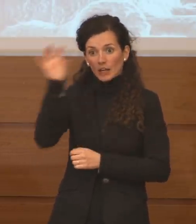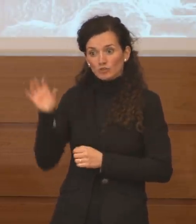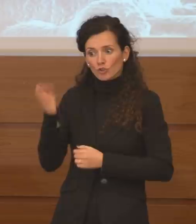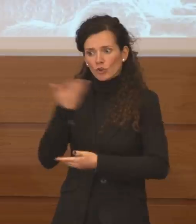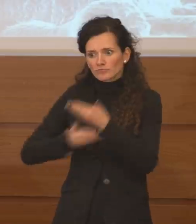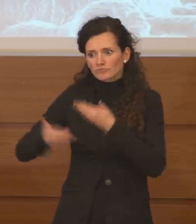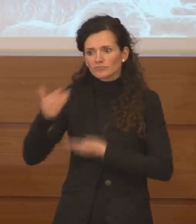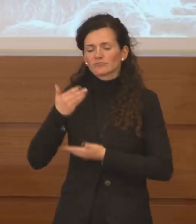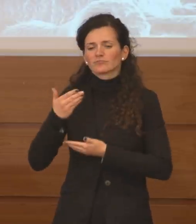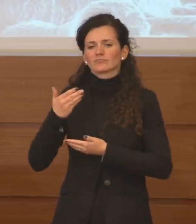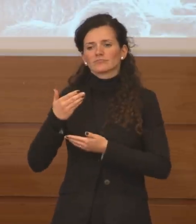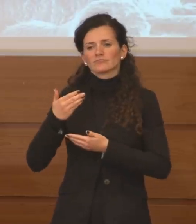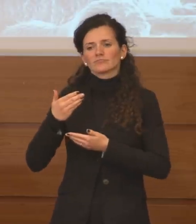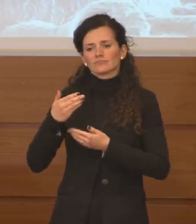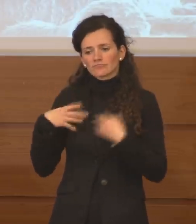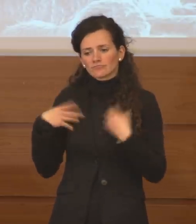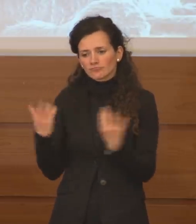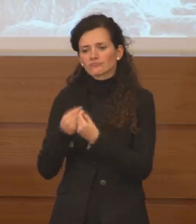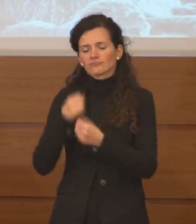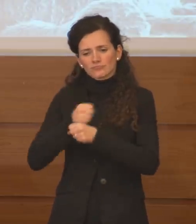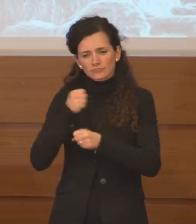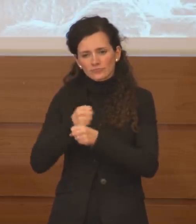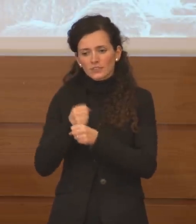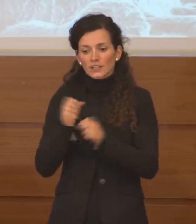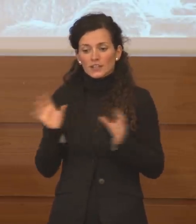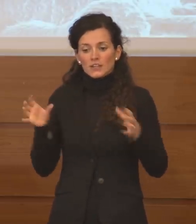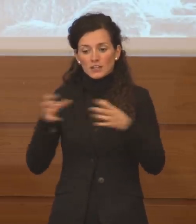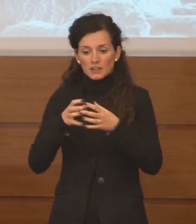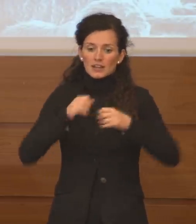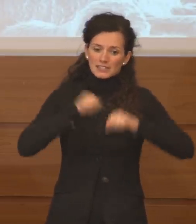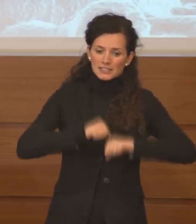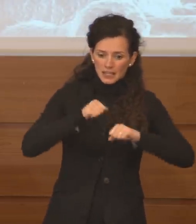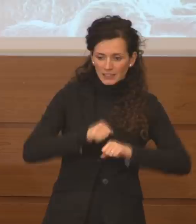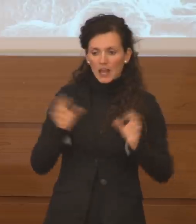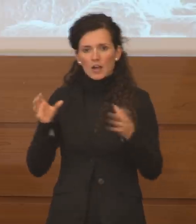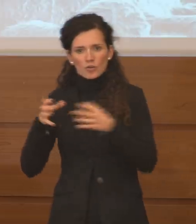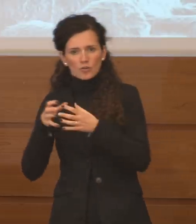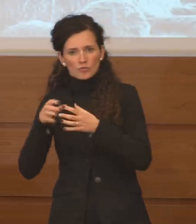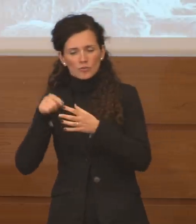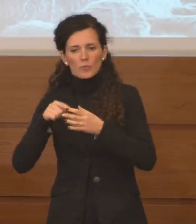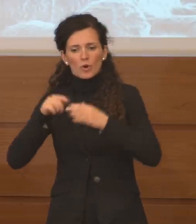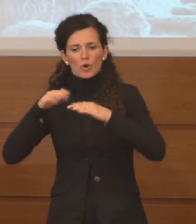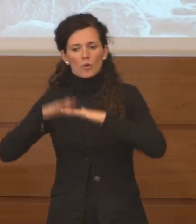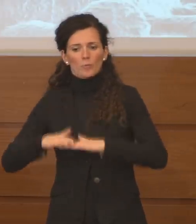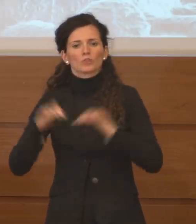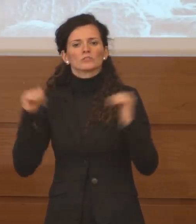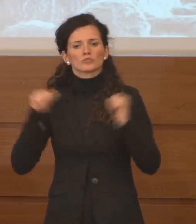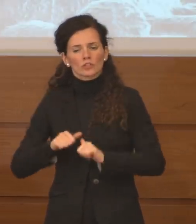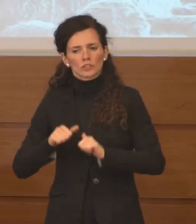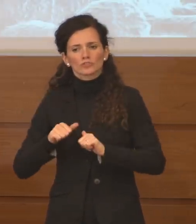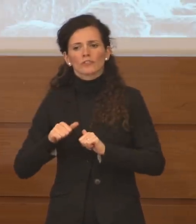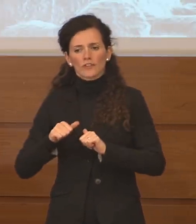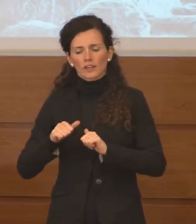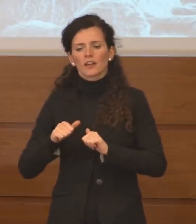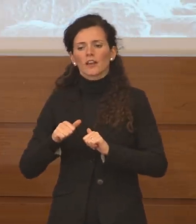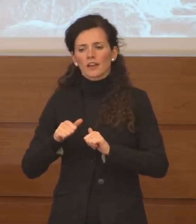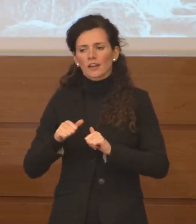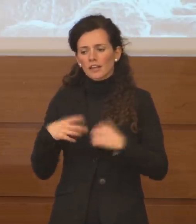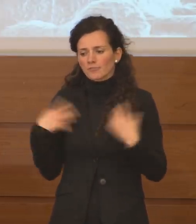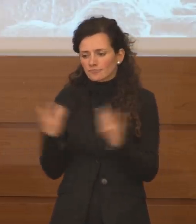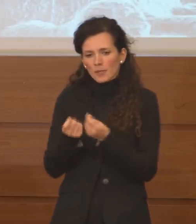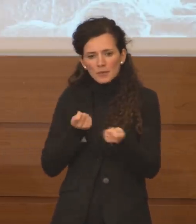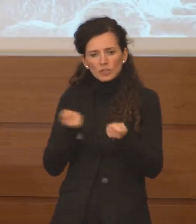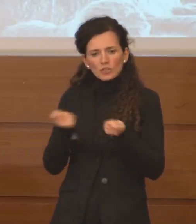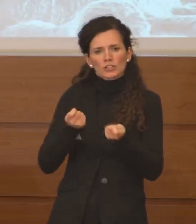componente sanità e componente protezione civile per gestione dell